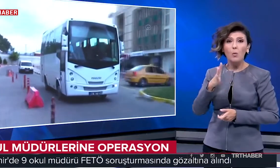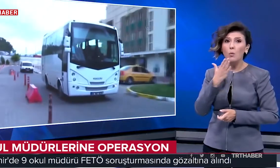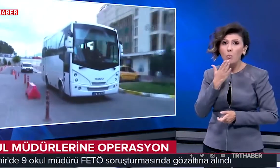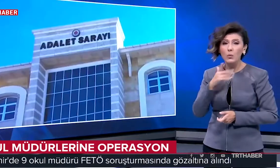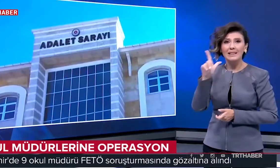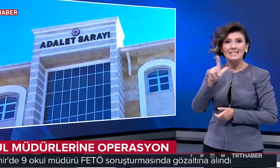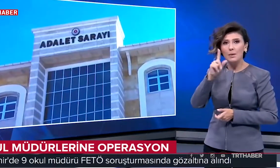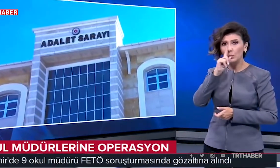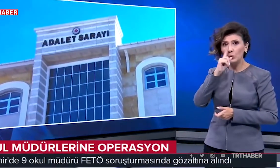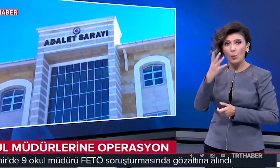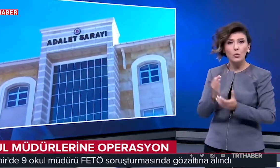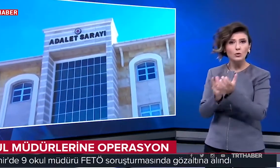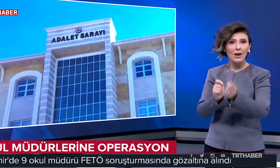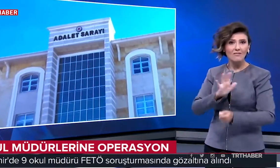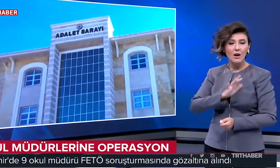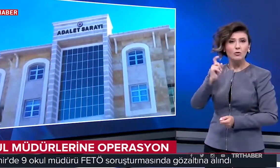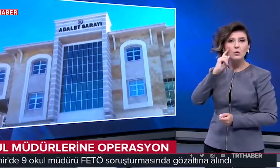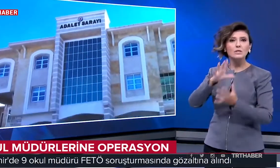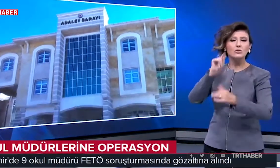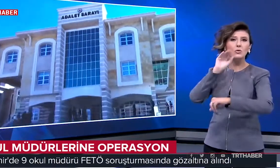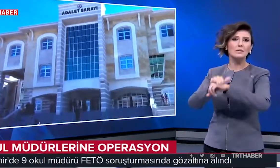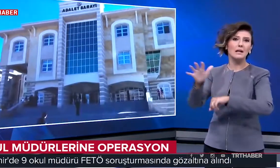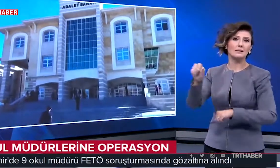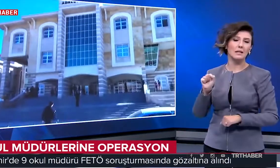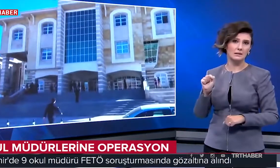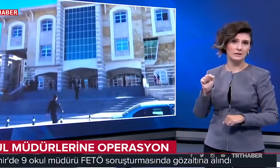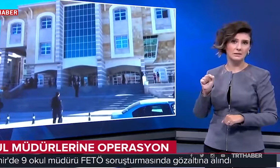ve liselerde müdür olarak görev yapan 9 kişi gözaltına alındı.